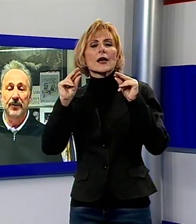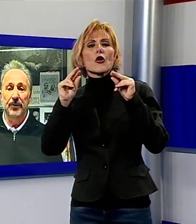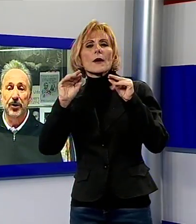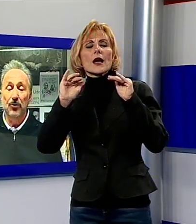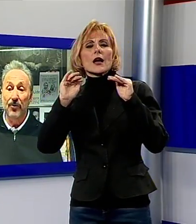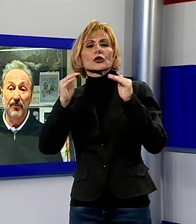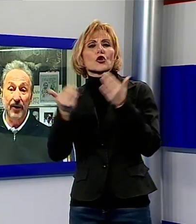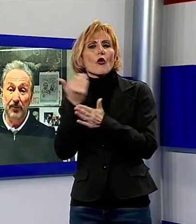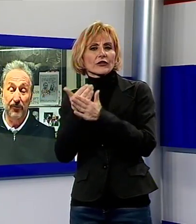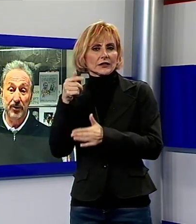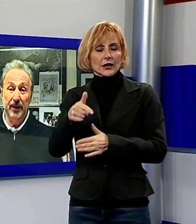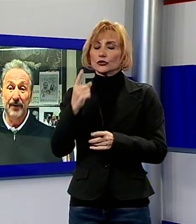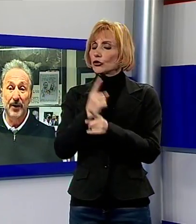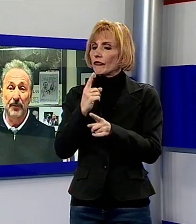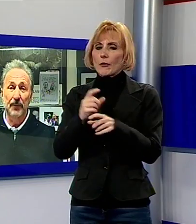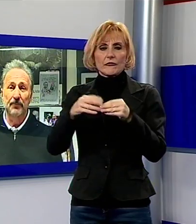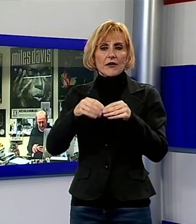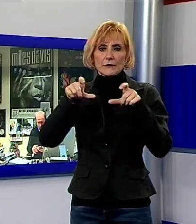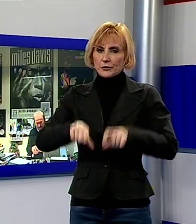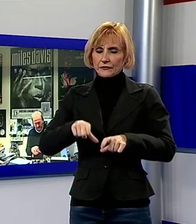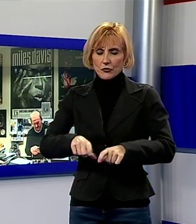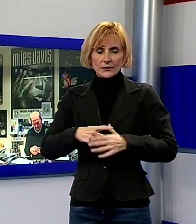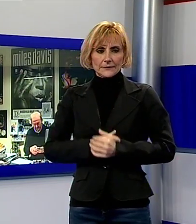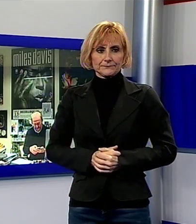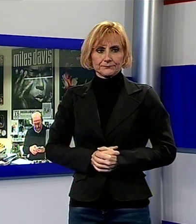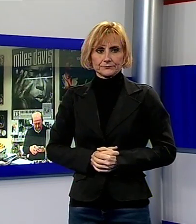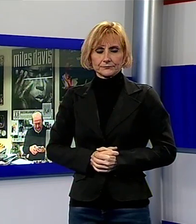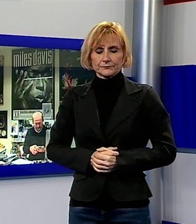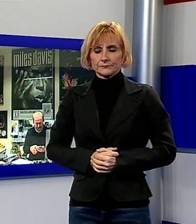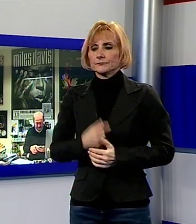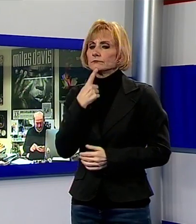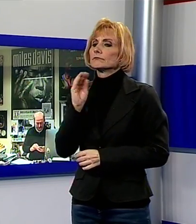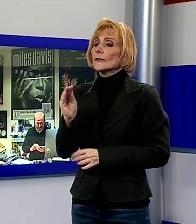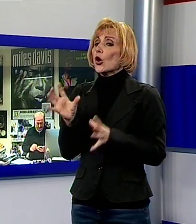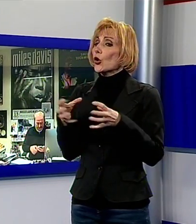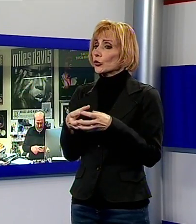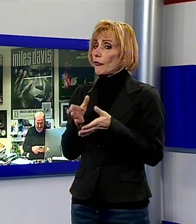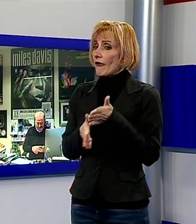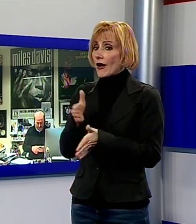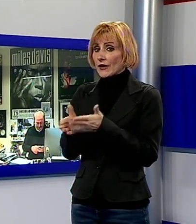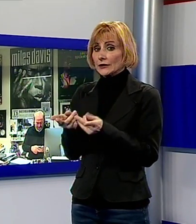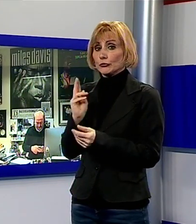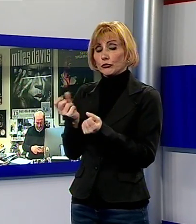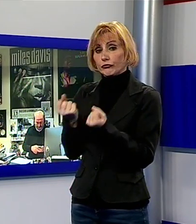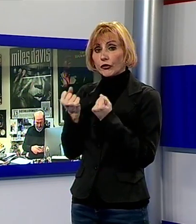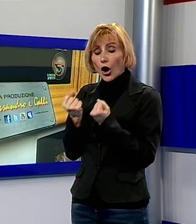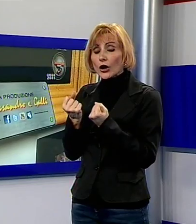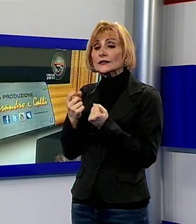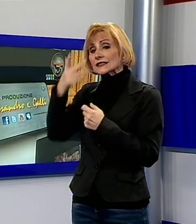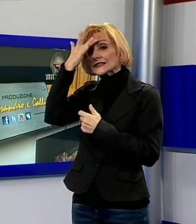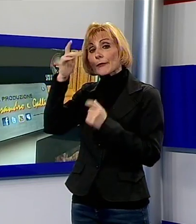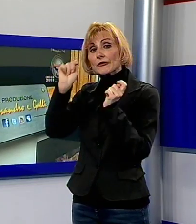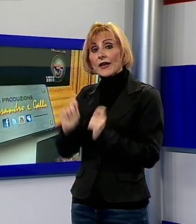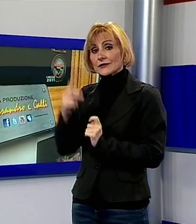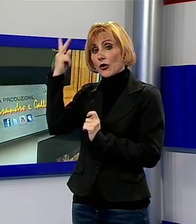passo che dovevamo fare per forza, era inevitabile. Il gruppo quindi va avanti più forte e non cambierà niente per il Summer